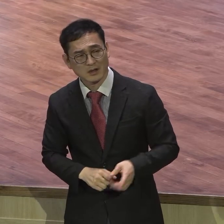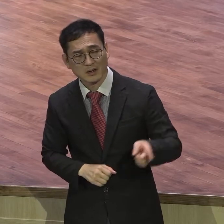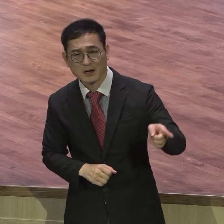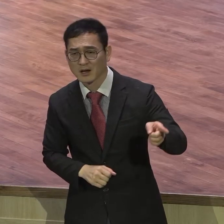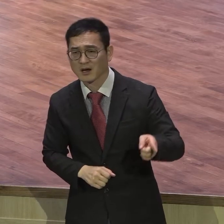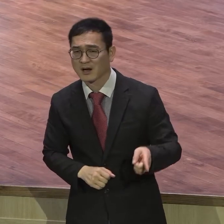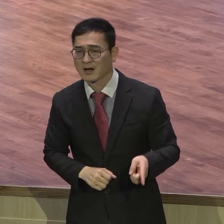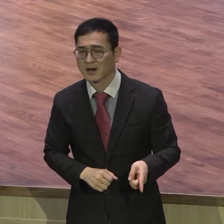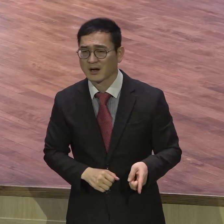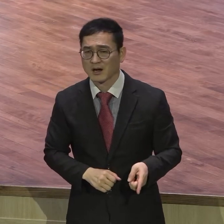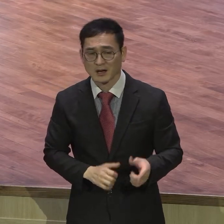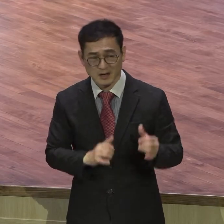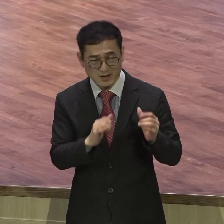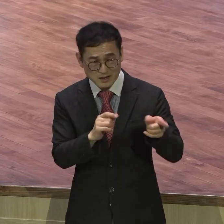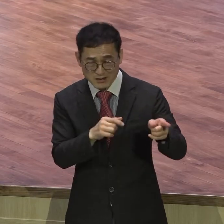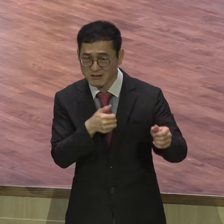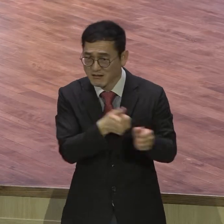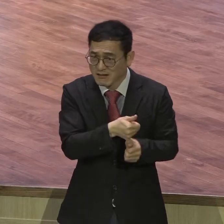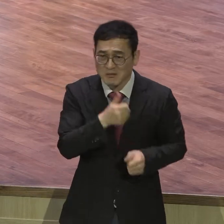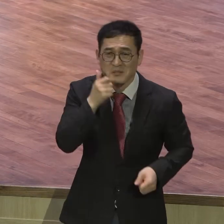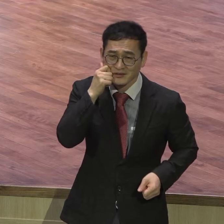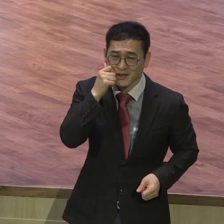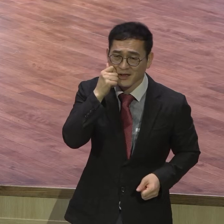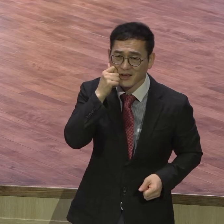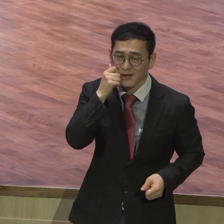장대하고 어마어마한 땅입니다. 우리는 못 갑니다.